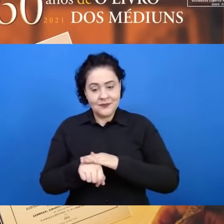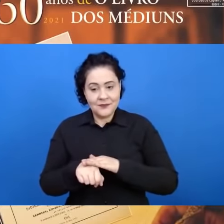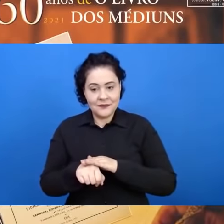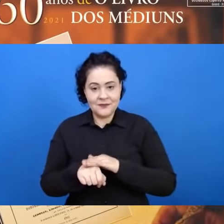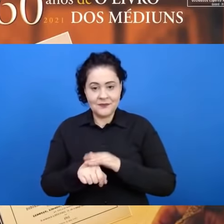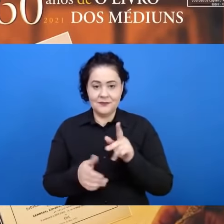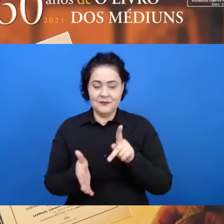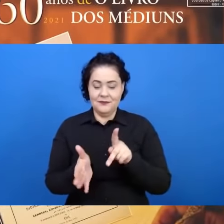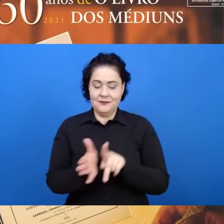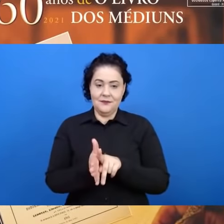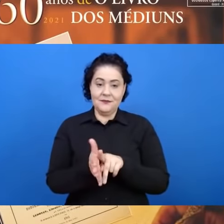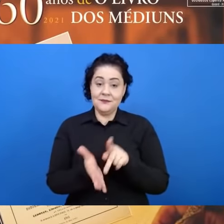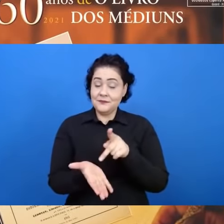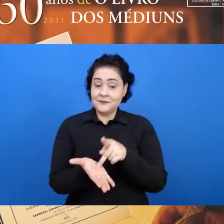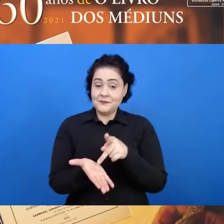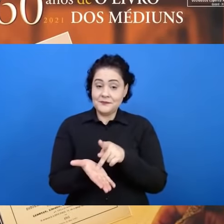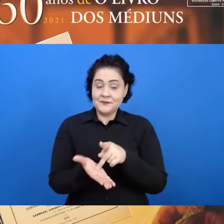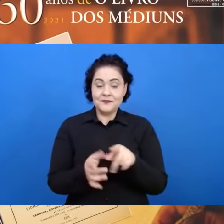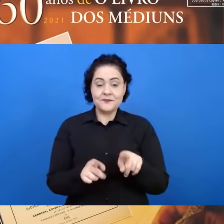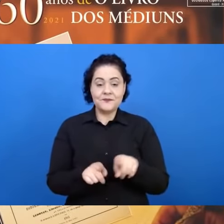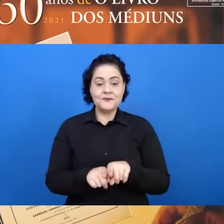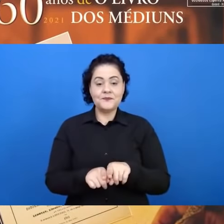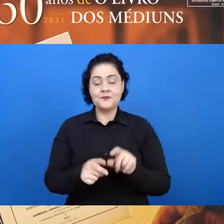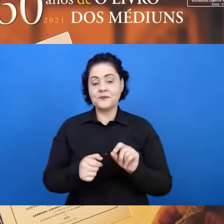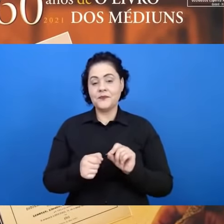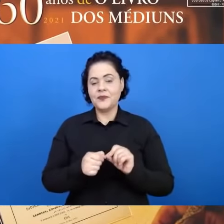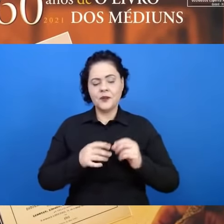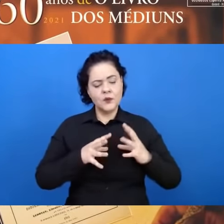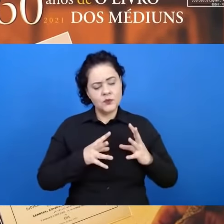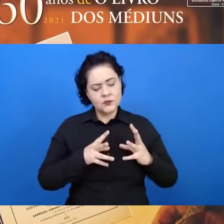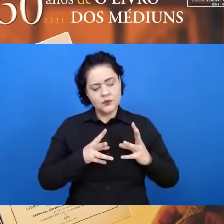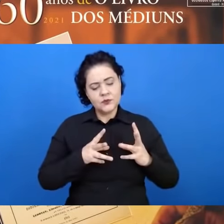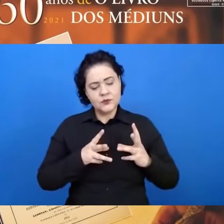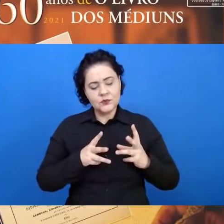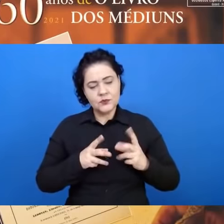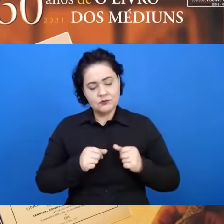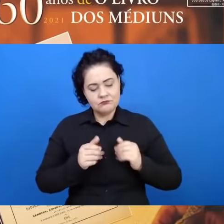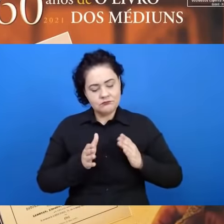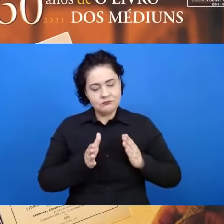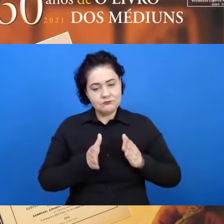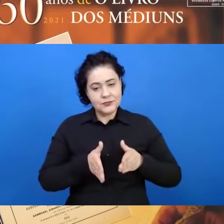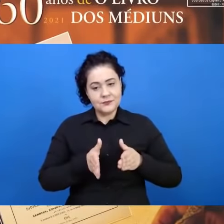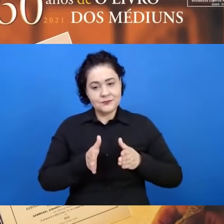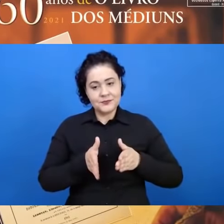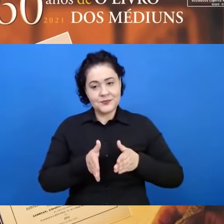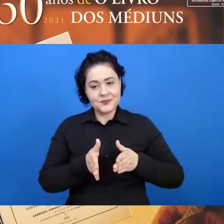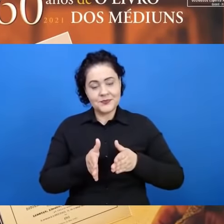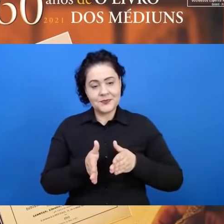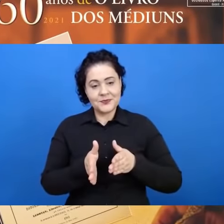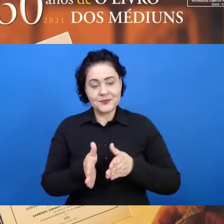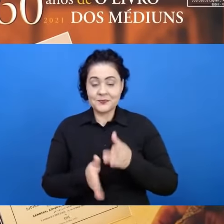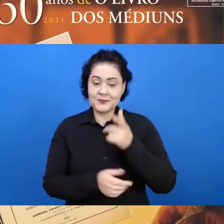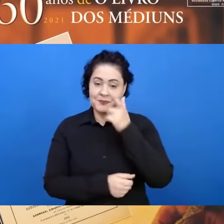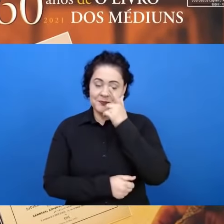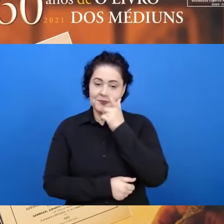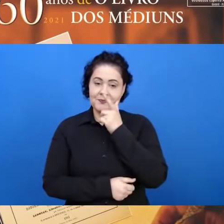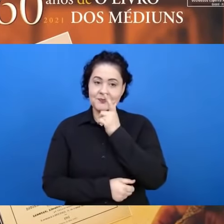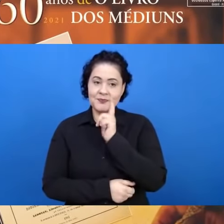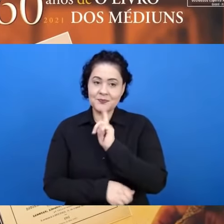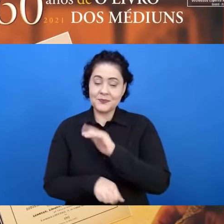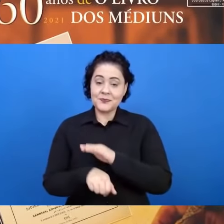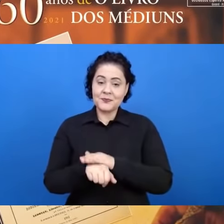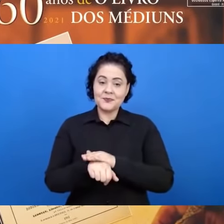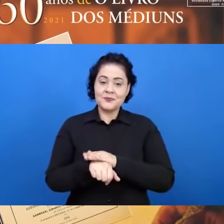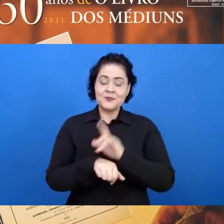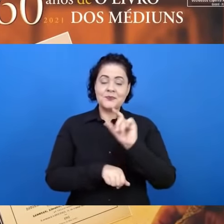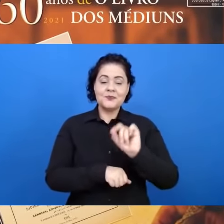tomando, por exemplo, esse, que fez toda esta caminhada para se tornar mais adiante um